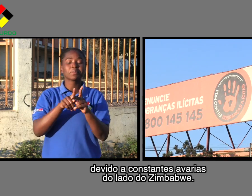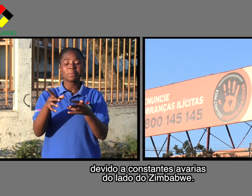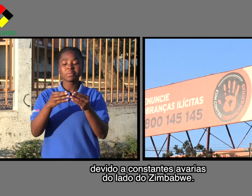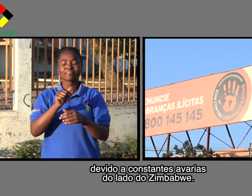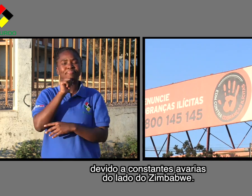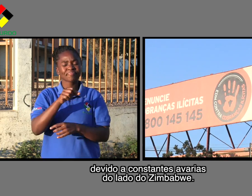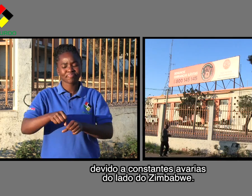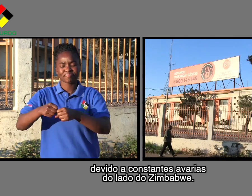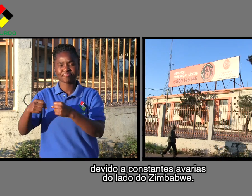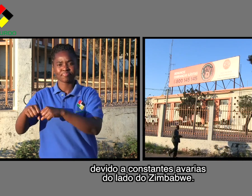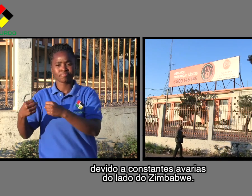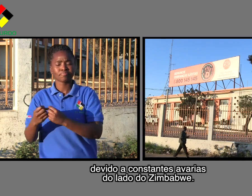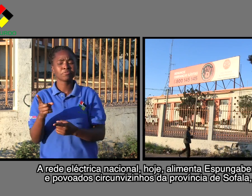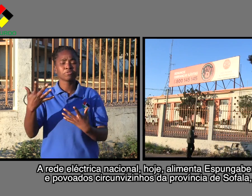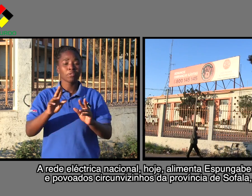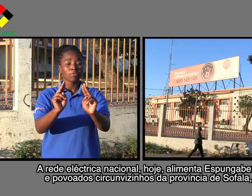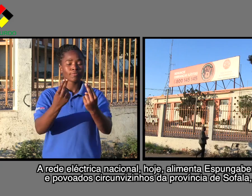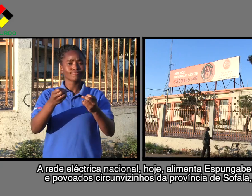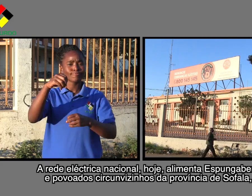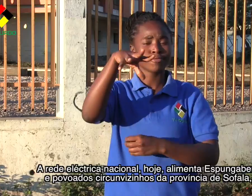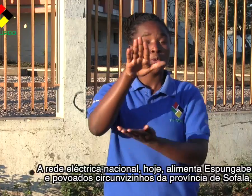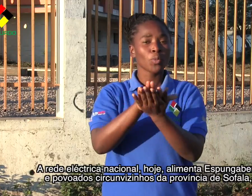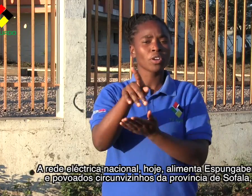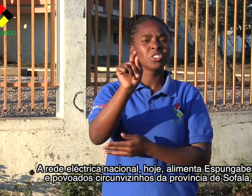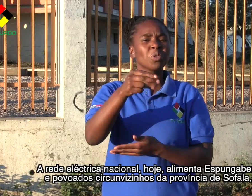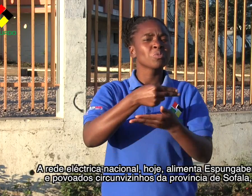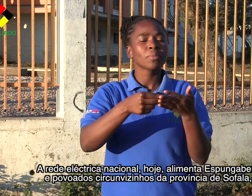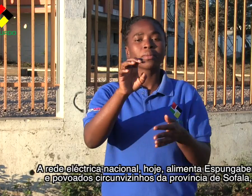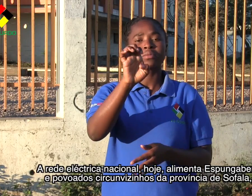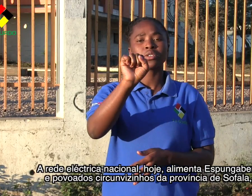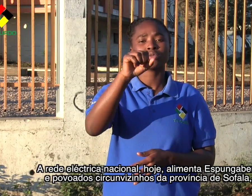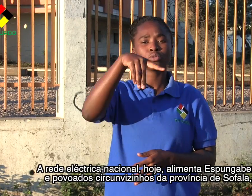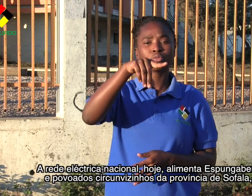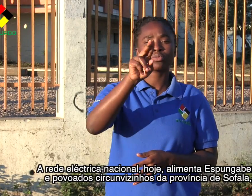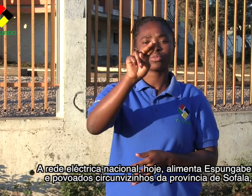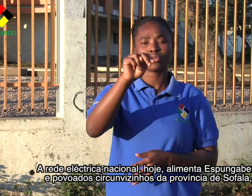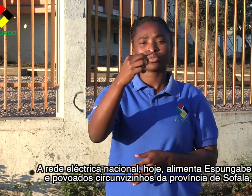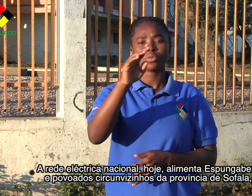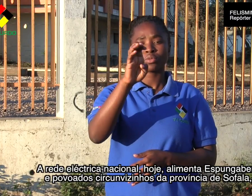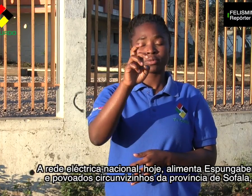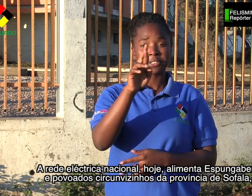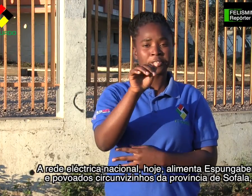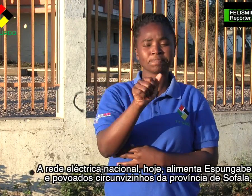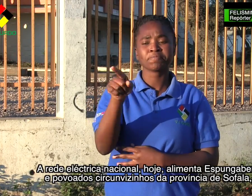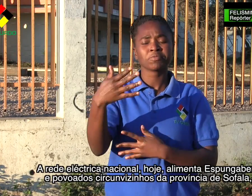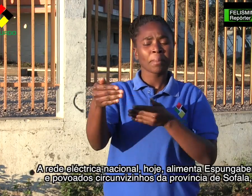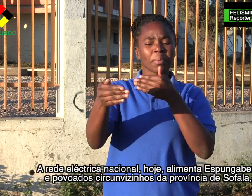avarias do lado do Zimbábue. A Rede Elétrica Nacional hoje alimenta espungabeira e povários circunvizinhos da província de Sofala,